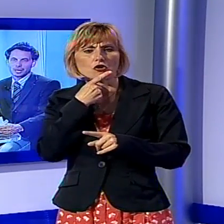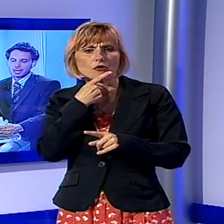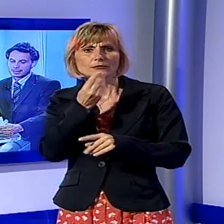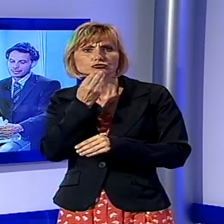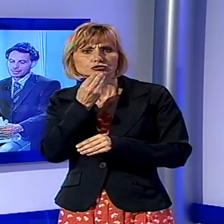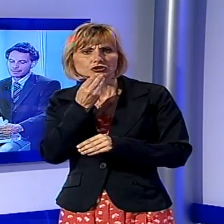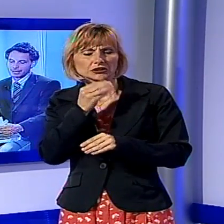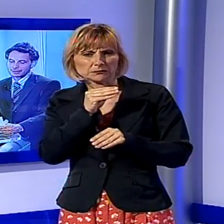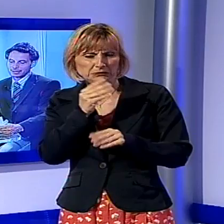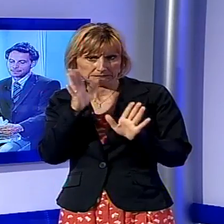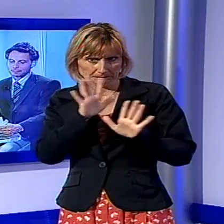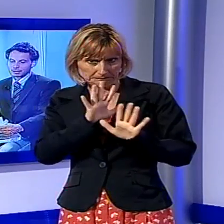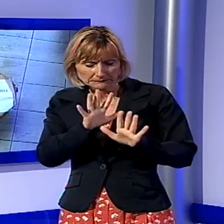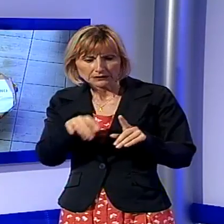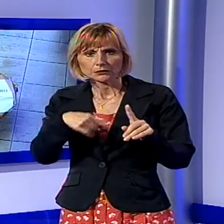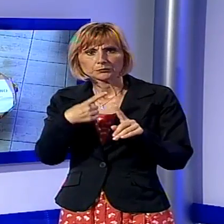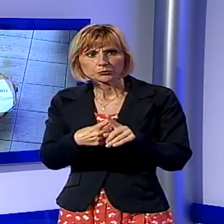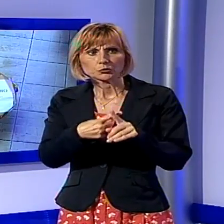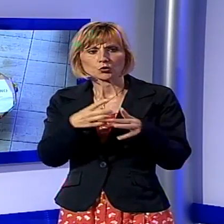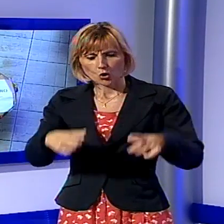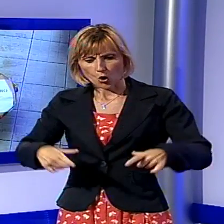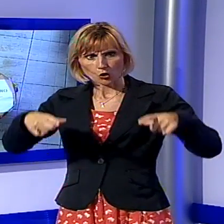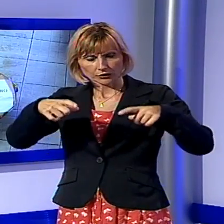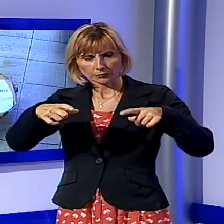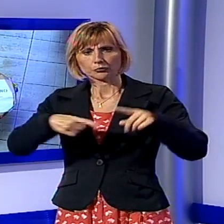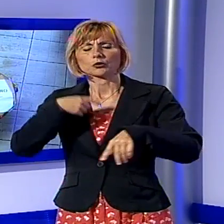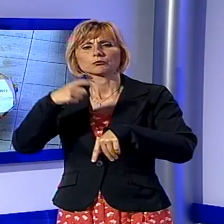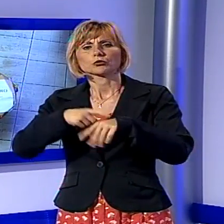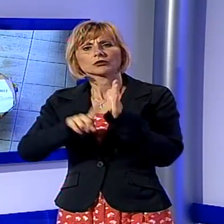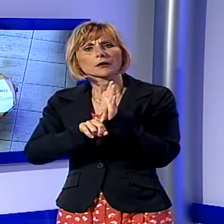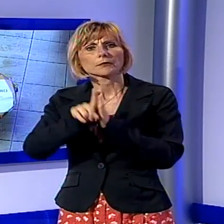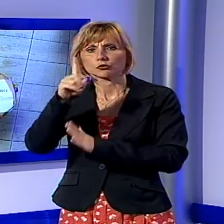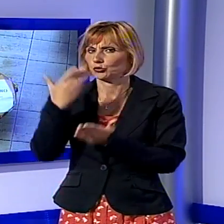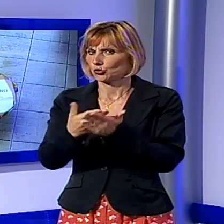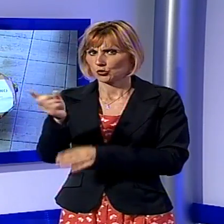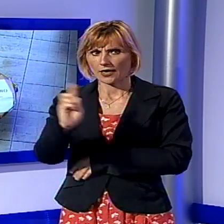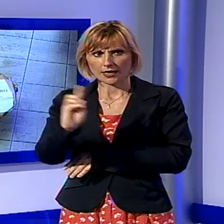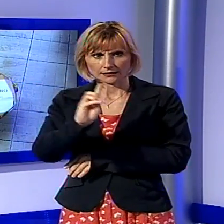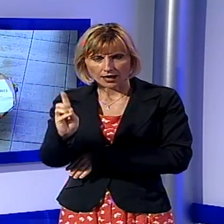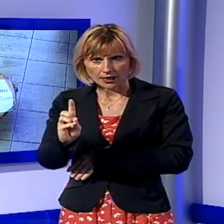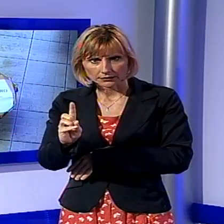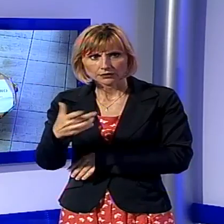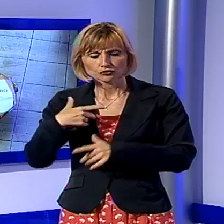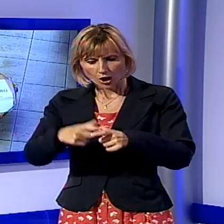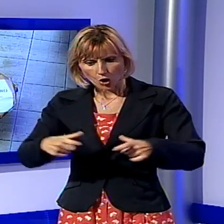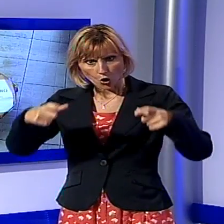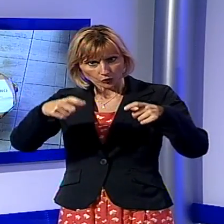degli alimenti in contenitori a temperature non idonee, in alcuni casi i contenitori erano anche